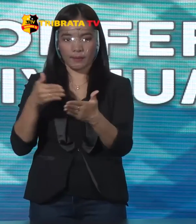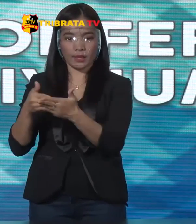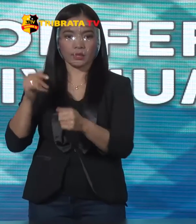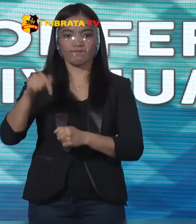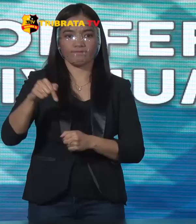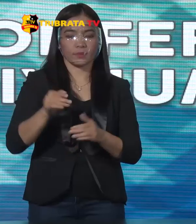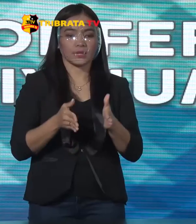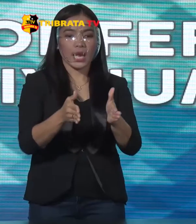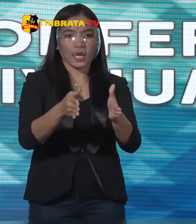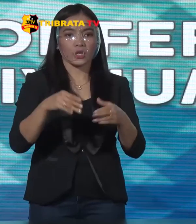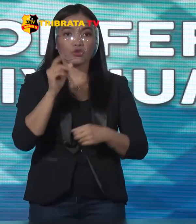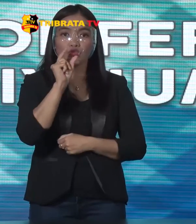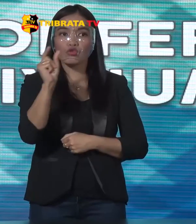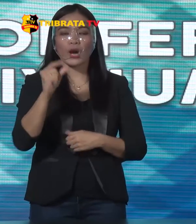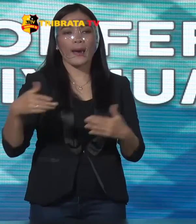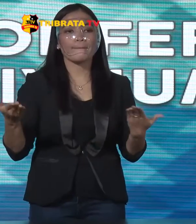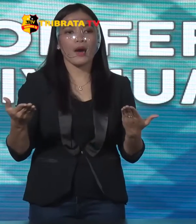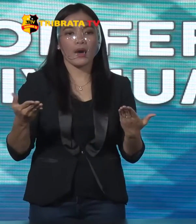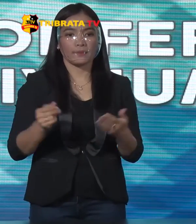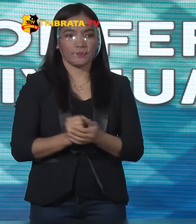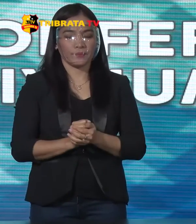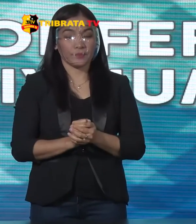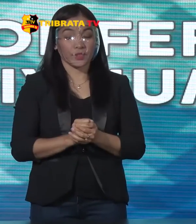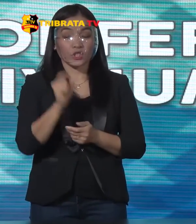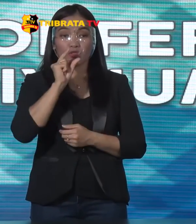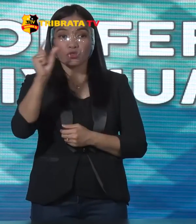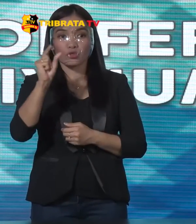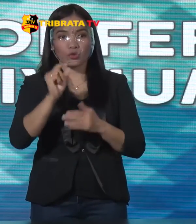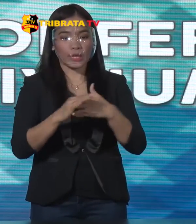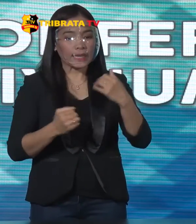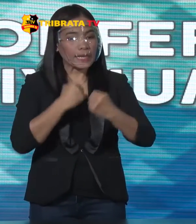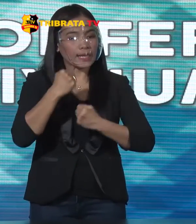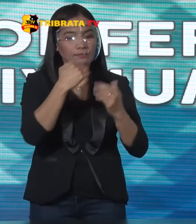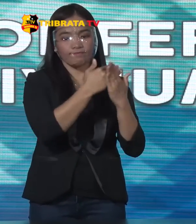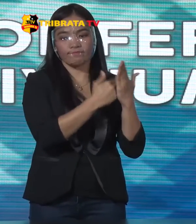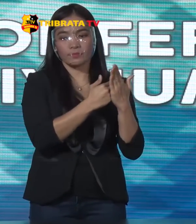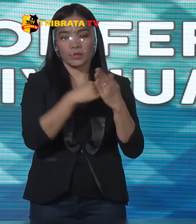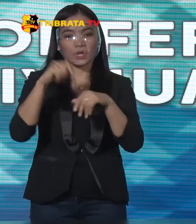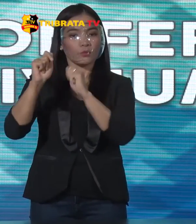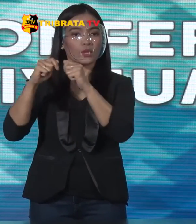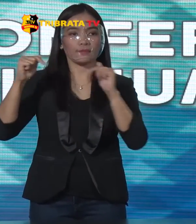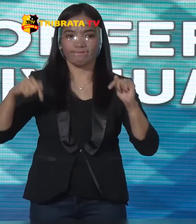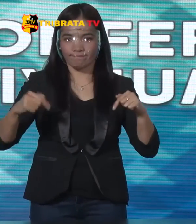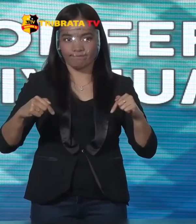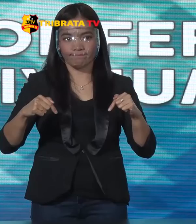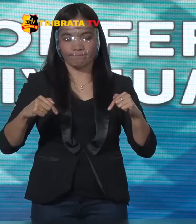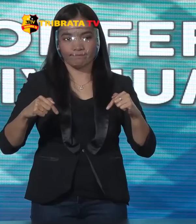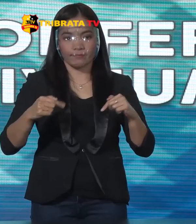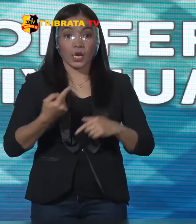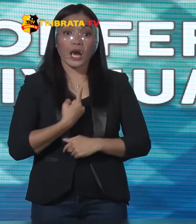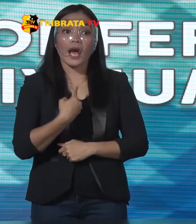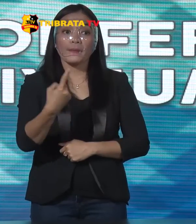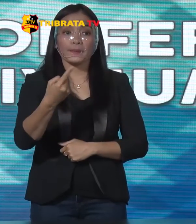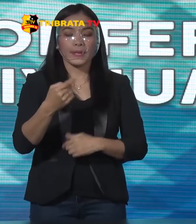Untuk kegiatan Operasi Kepolisian Ya operasi Ketupat ini Tentunya dalam rangka Kita